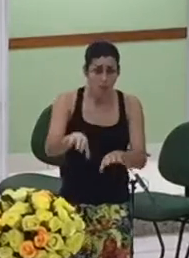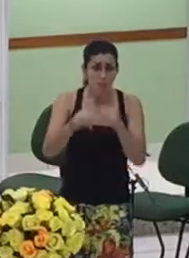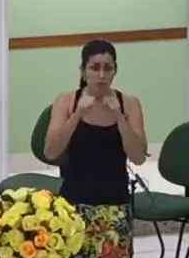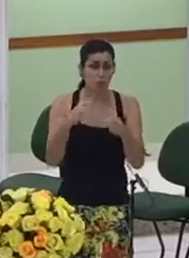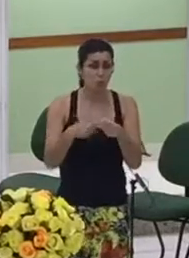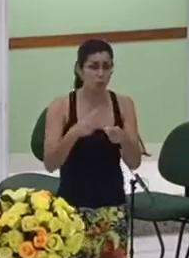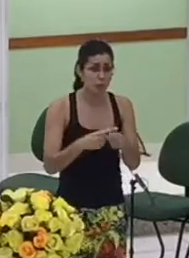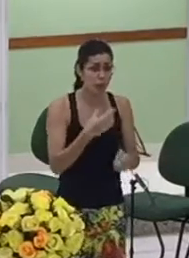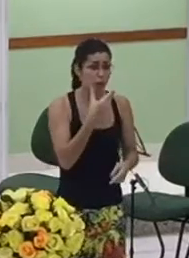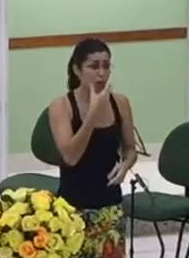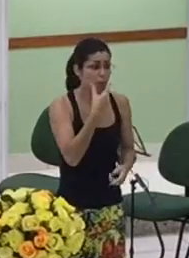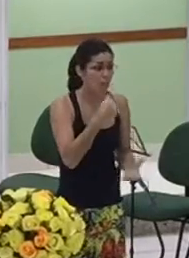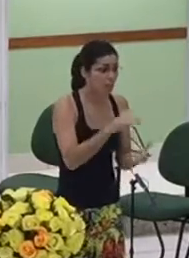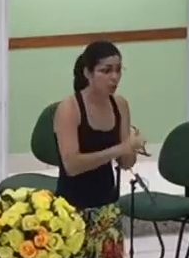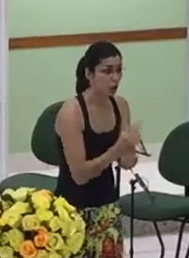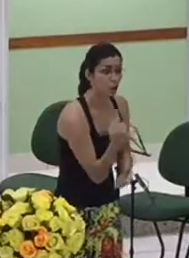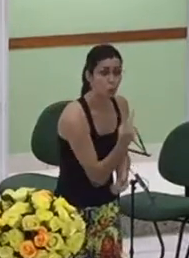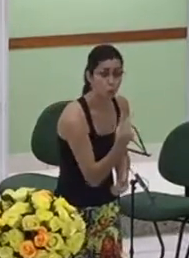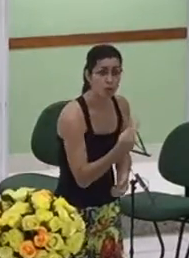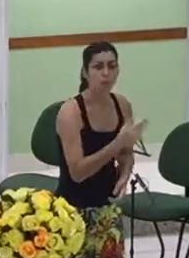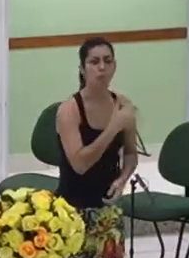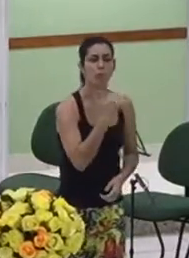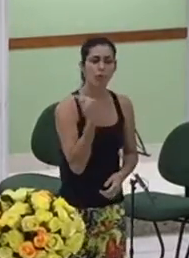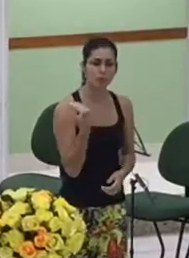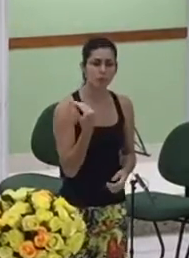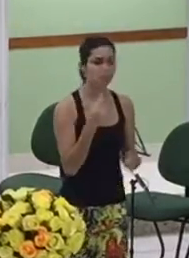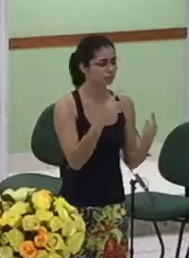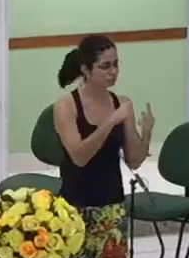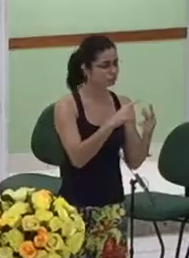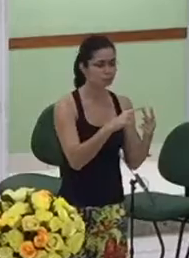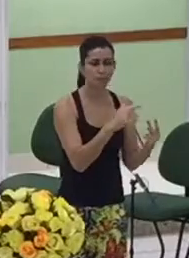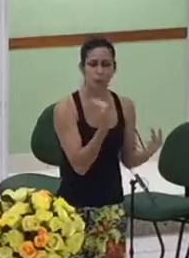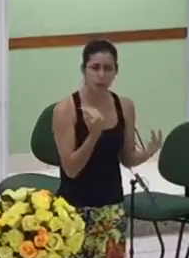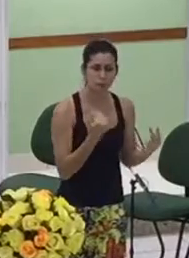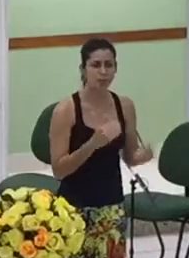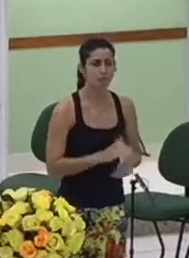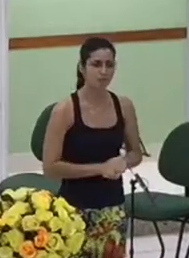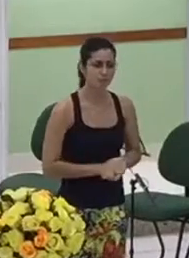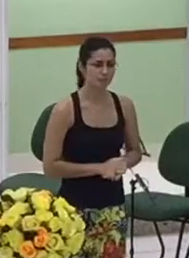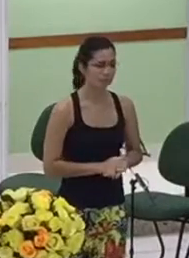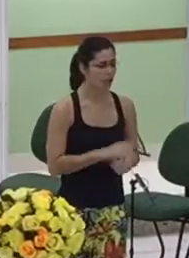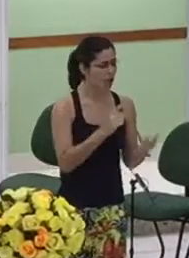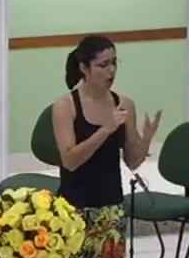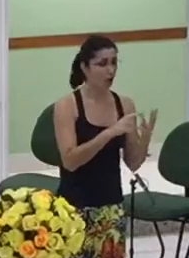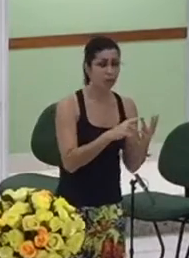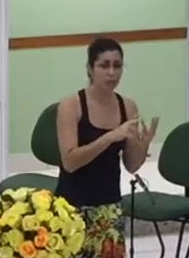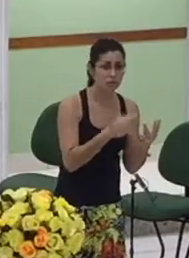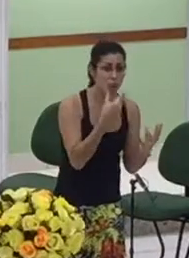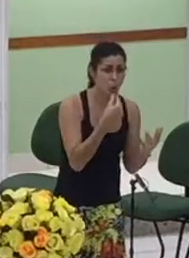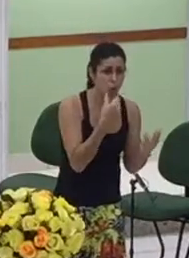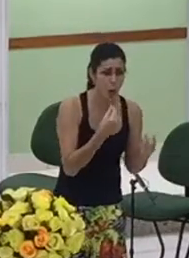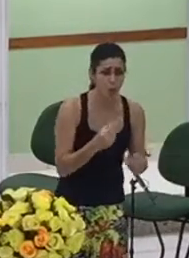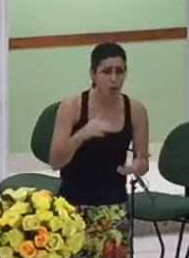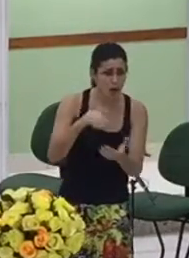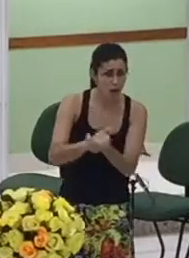dela o Judá acredita assim não não vou dar meu outro filho para ela porque senão vai morrer também essa mulher aí deixa